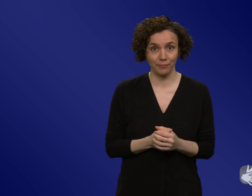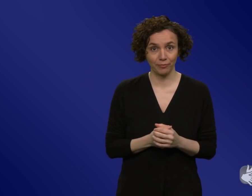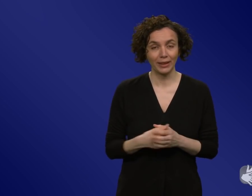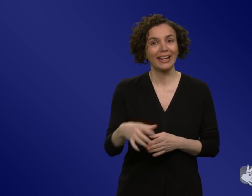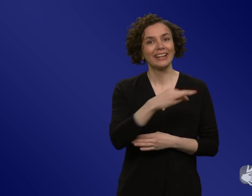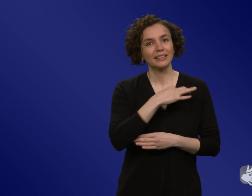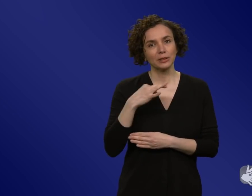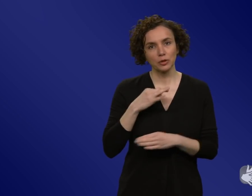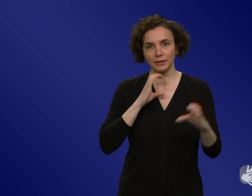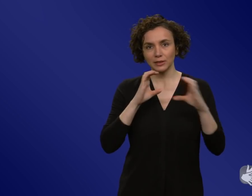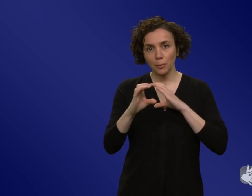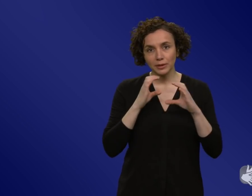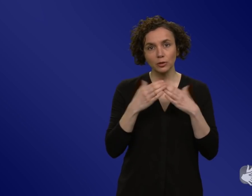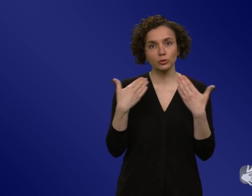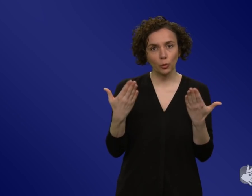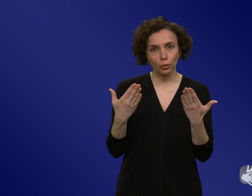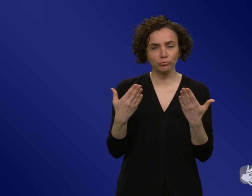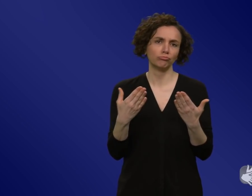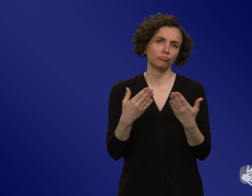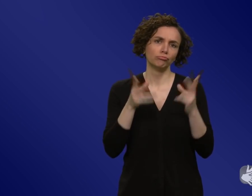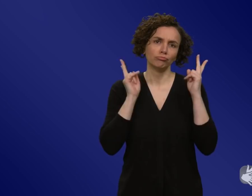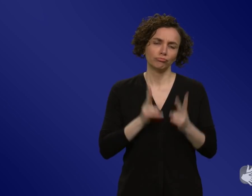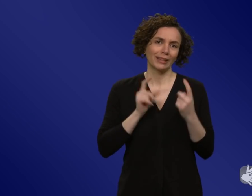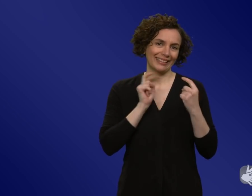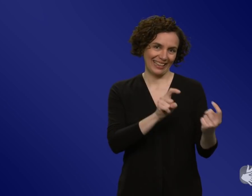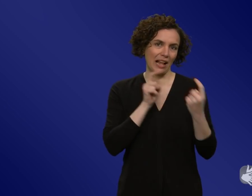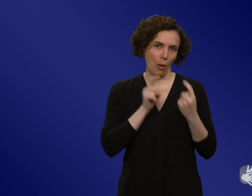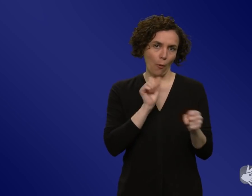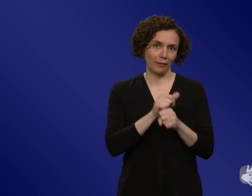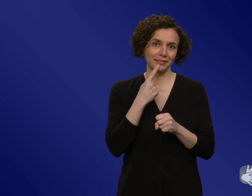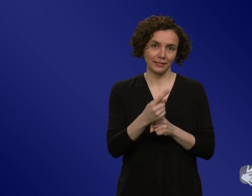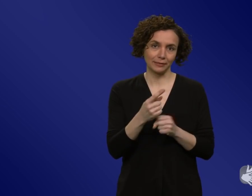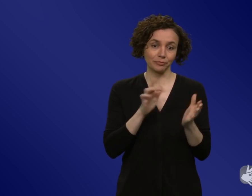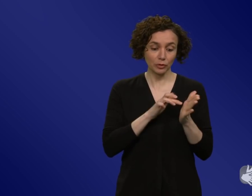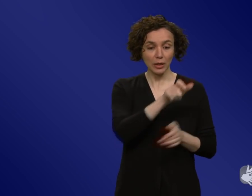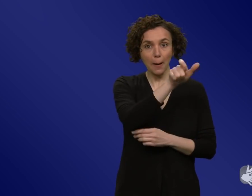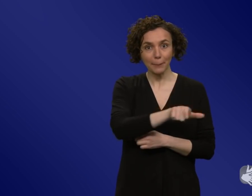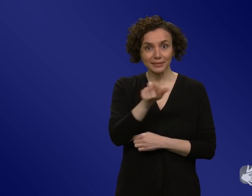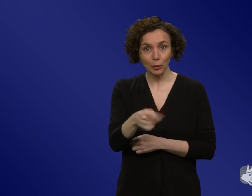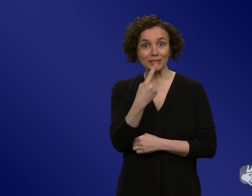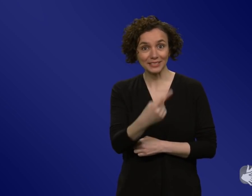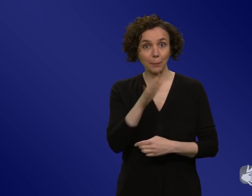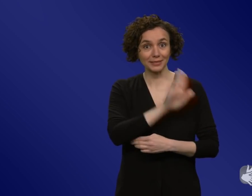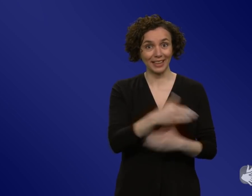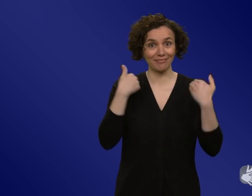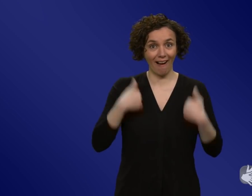Gesundheitskommunikation ist eigentlich ein Dialog. Also es geht darum, Leute in ihrem Gesundheitsverhalten zu stärken, über die Gesundheit zu informieren